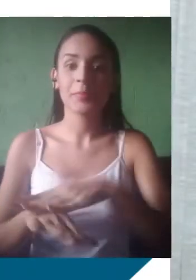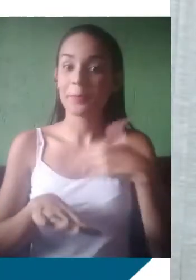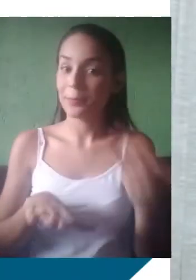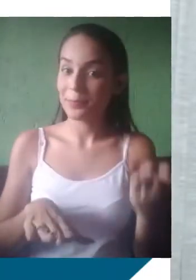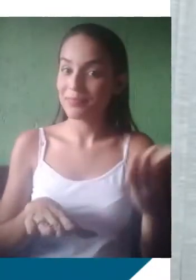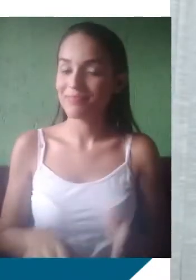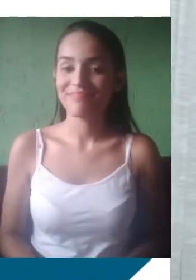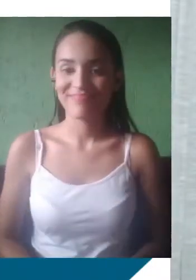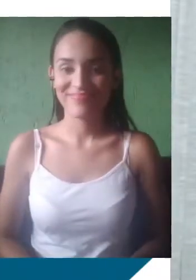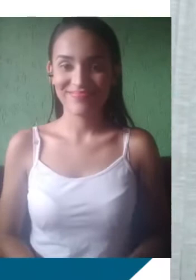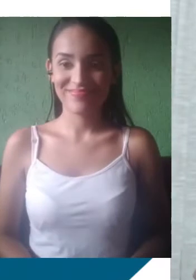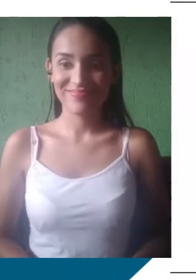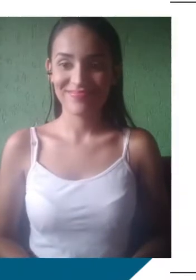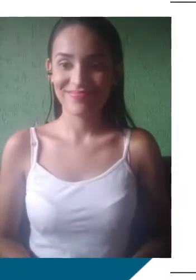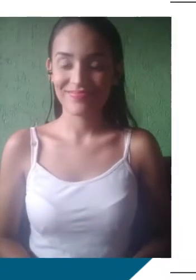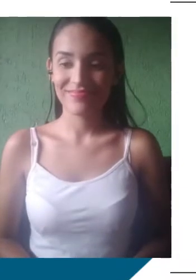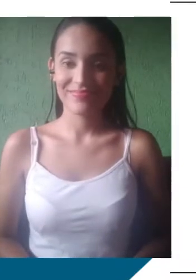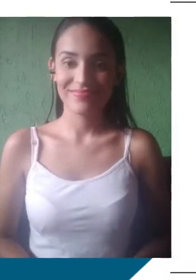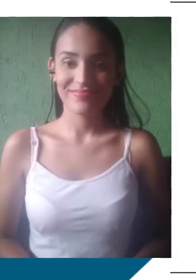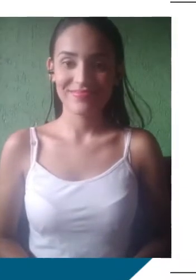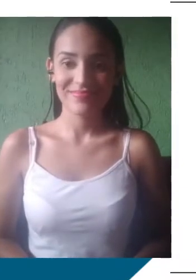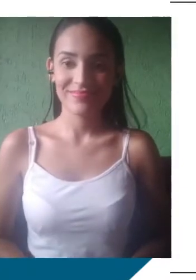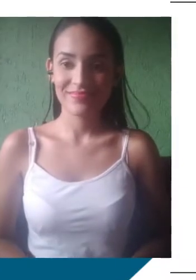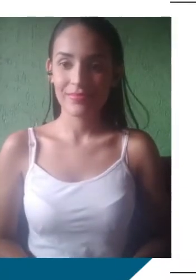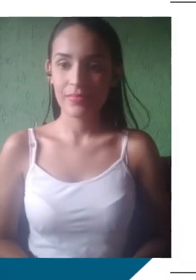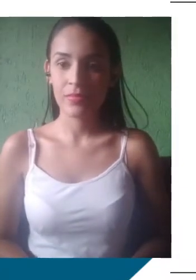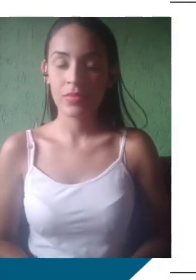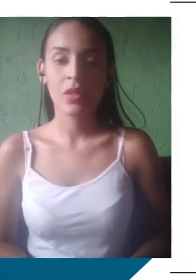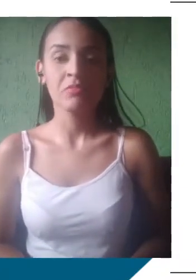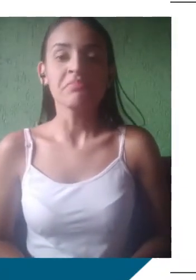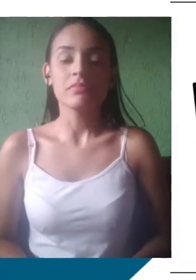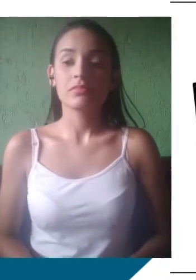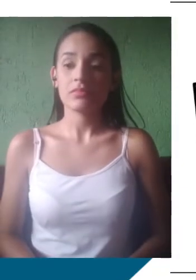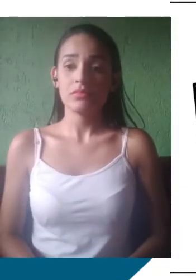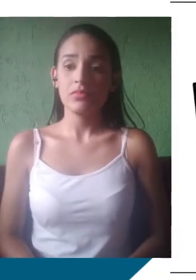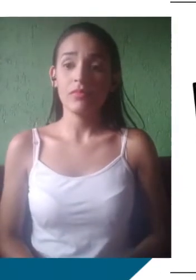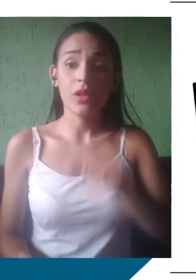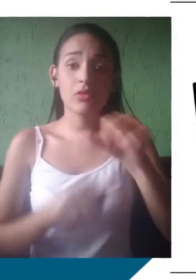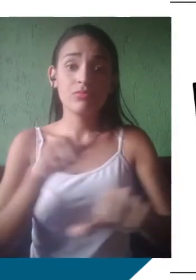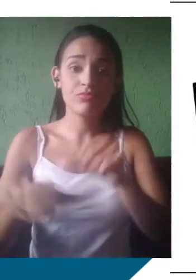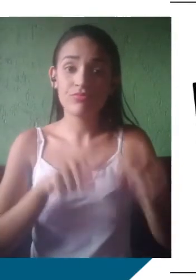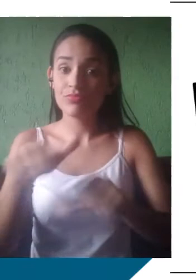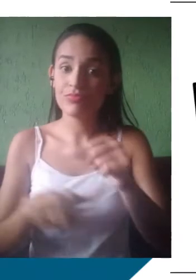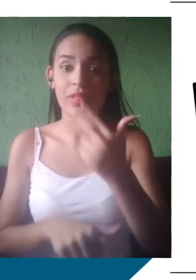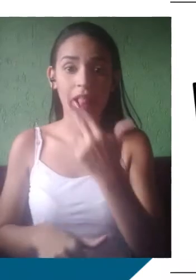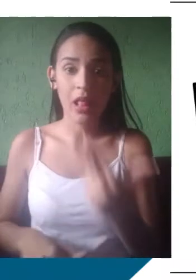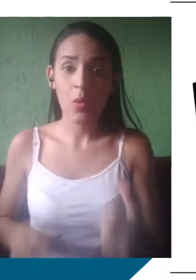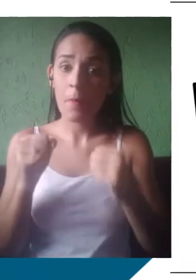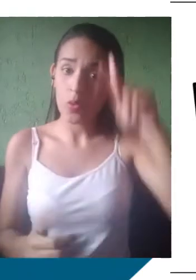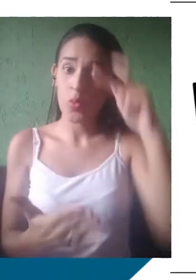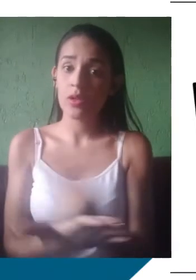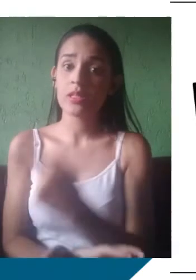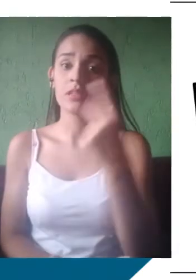vem comigo na aula de hoje. Aula 10, variação linguística. Os processos de transformação das línguas